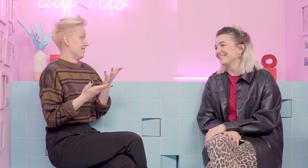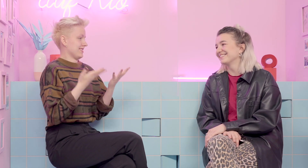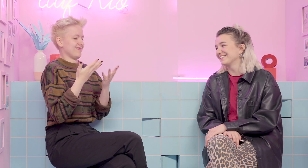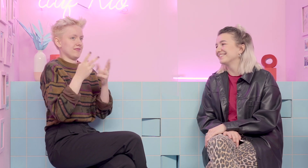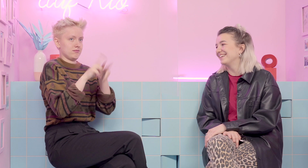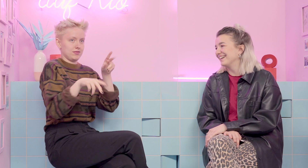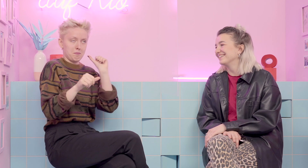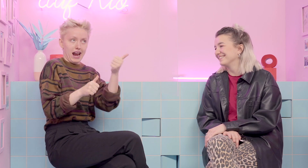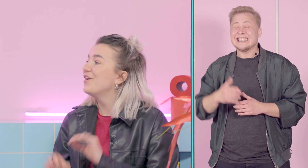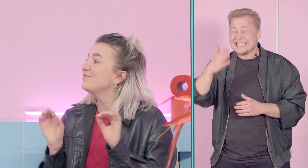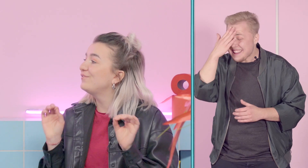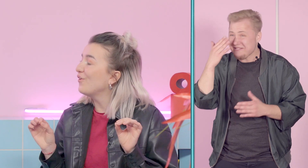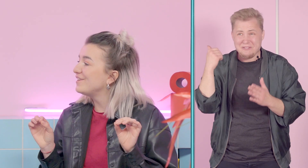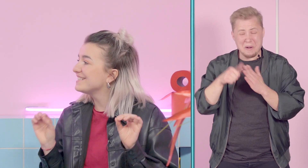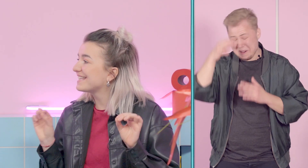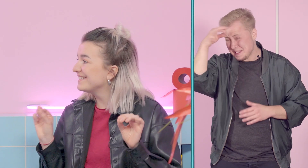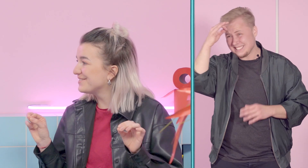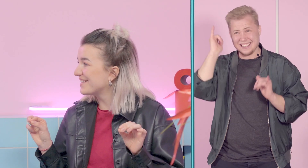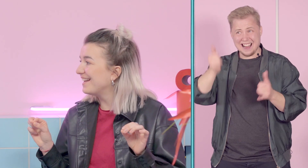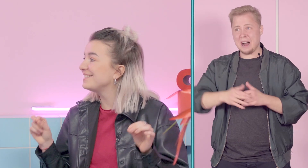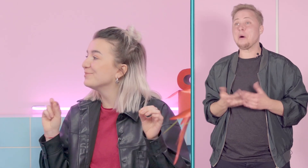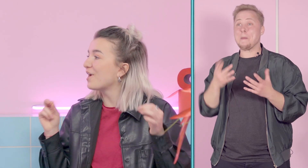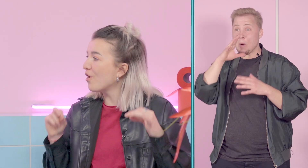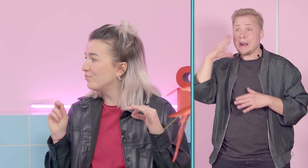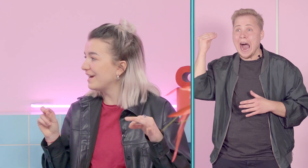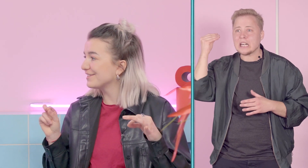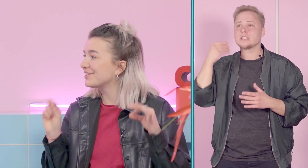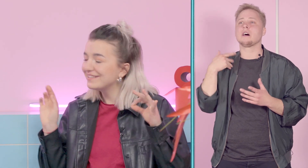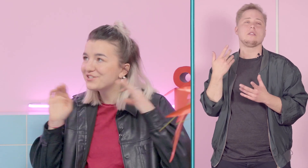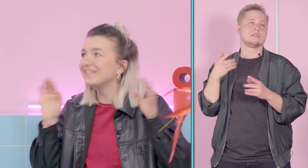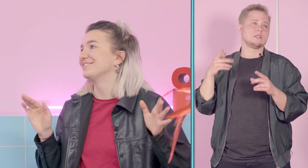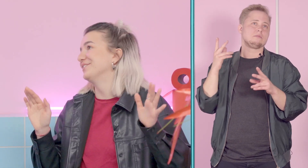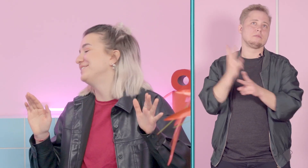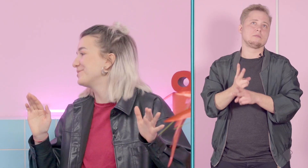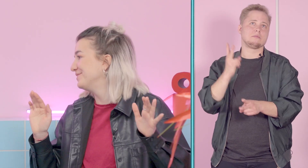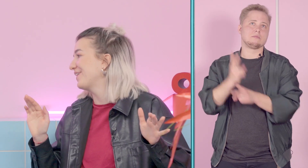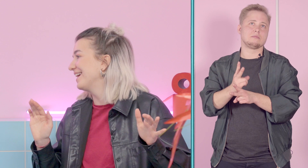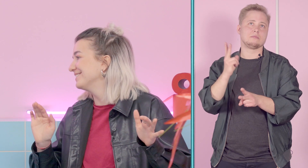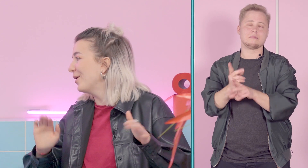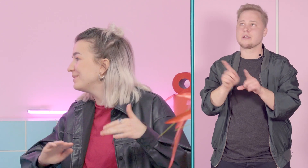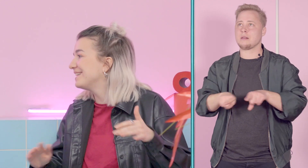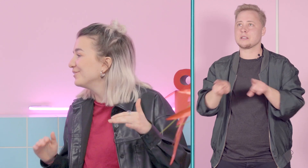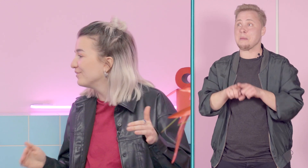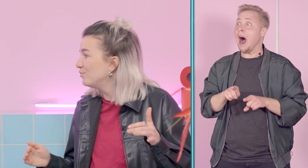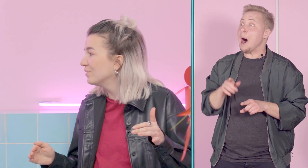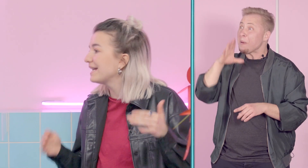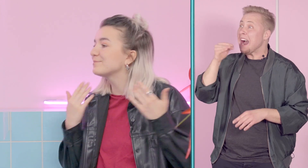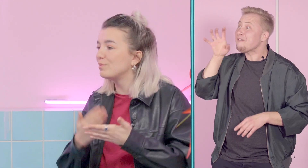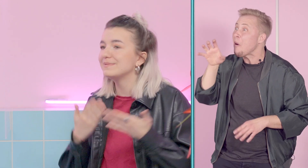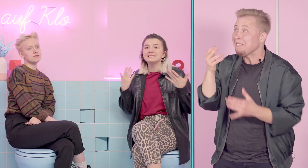oder Scheiße. Toll, das kenne ich total. Ich muss auch auf Bulgarisch, ständig höre ich die Frage, ob ich dann irgendwie fluchen kann. Das Problem ist, ich